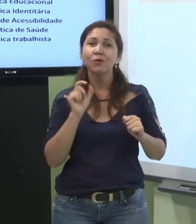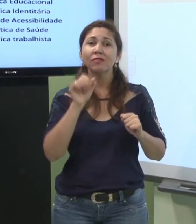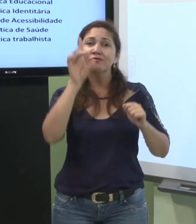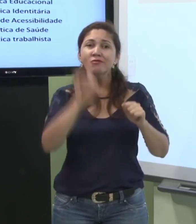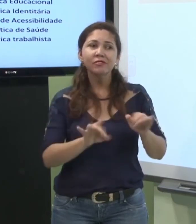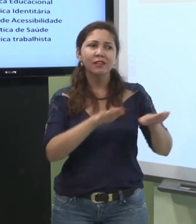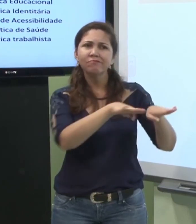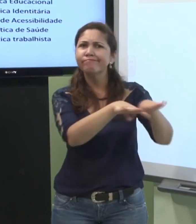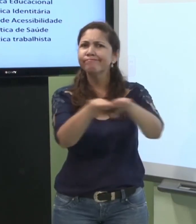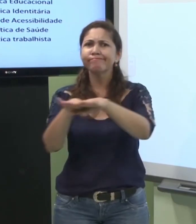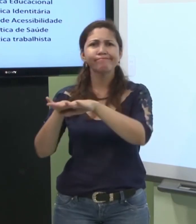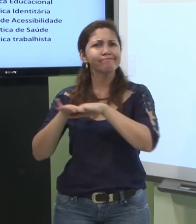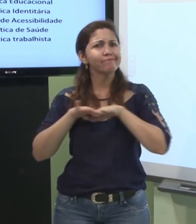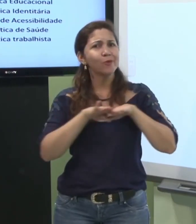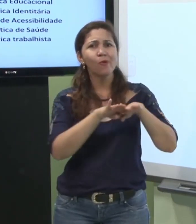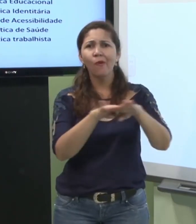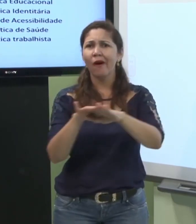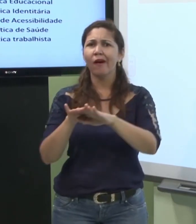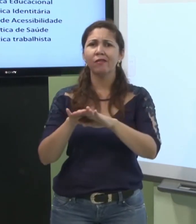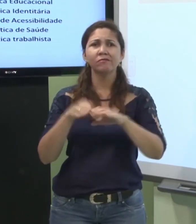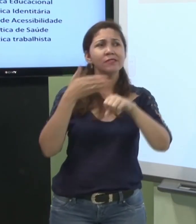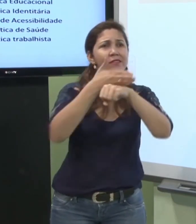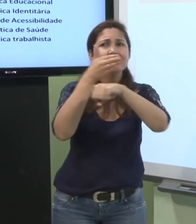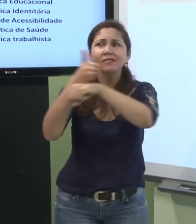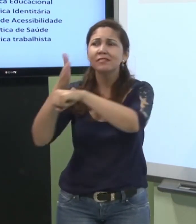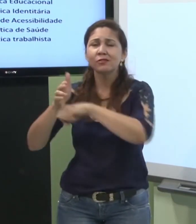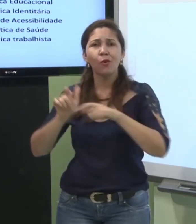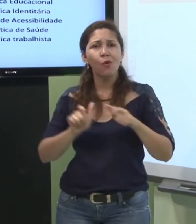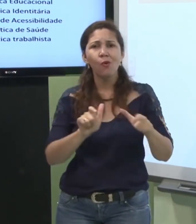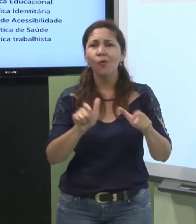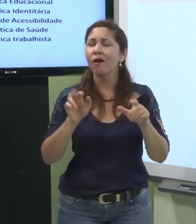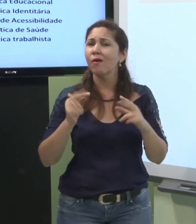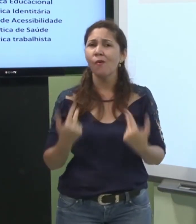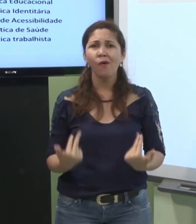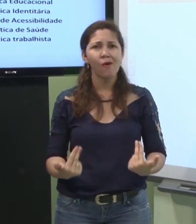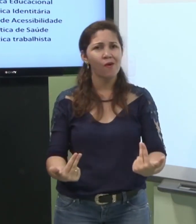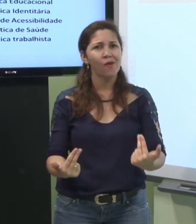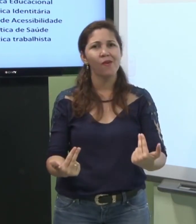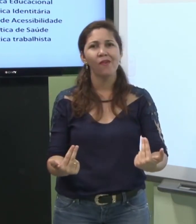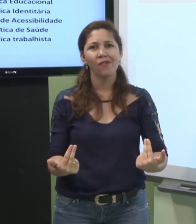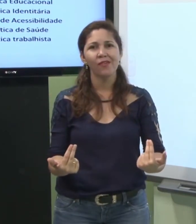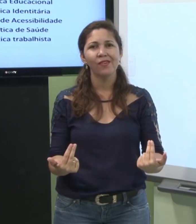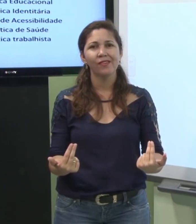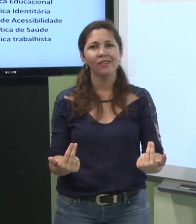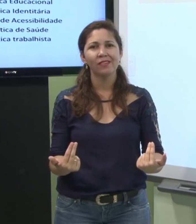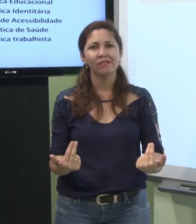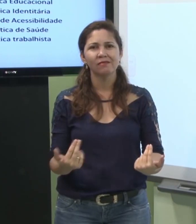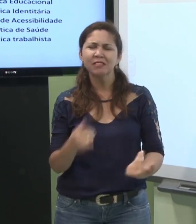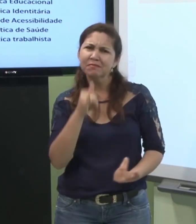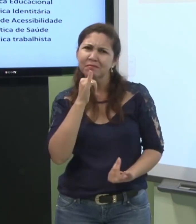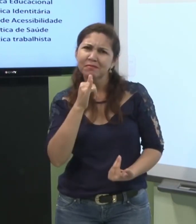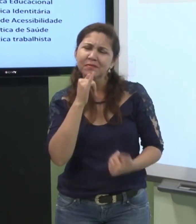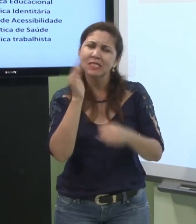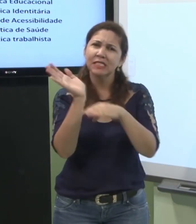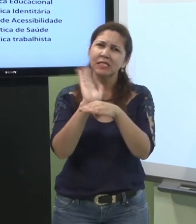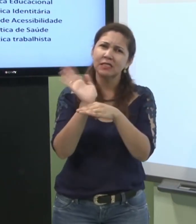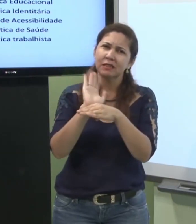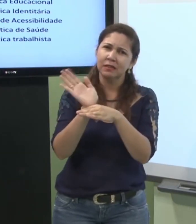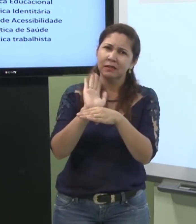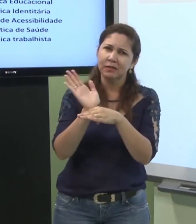todos somos iguais nós temos direitos iguais de acessibilidade nós temos o